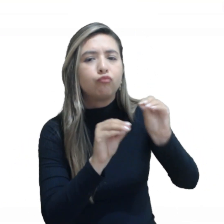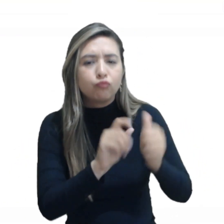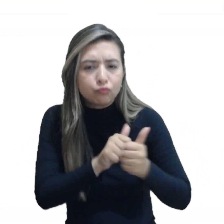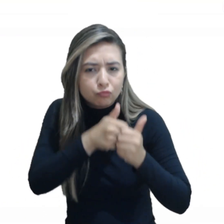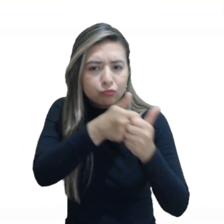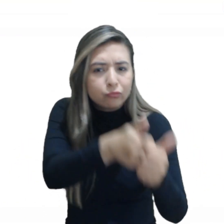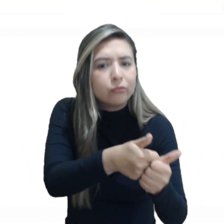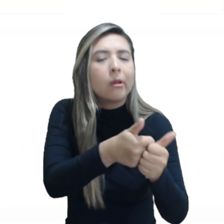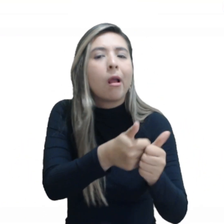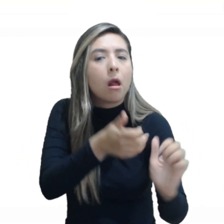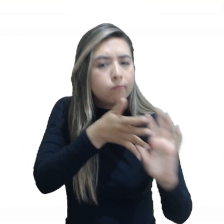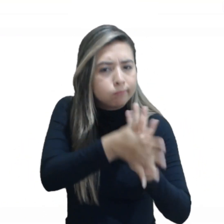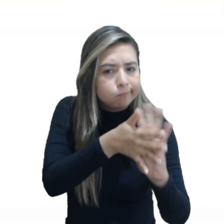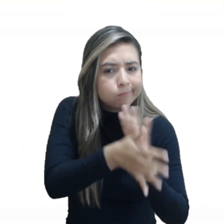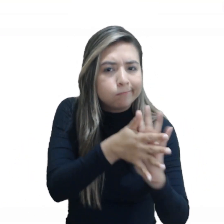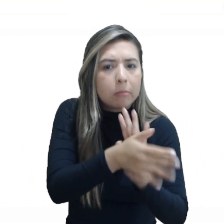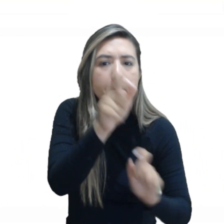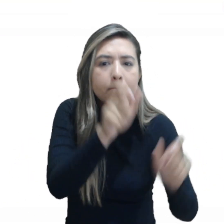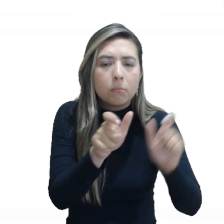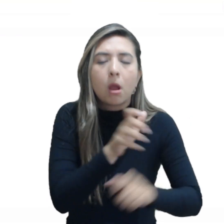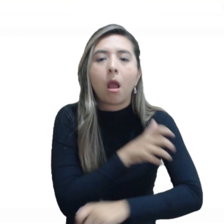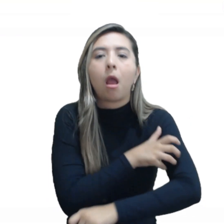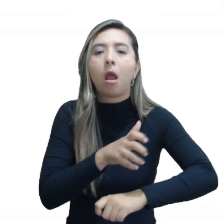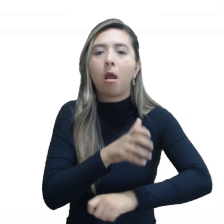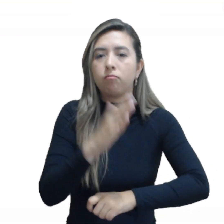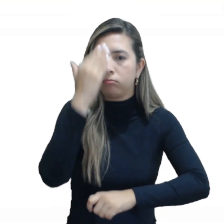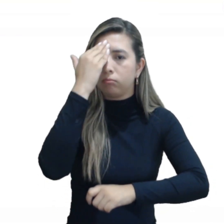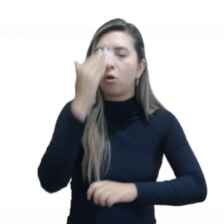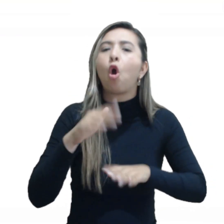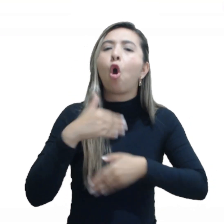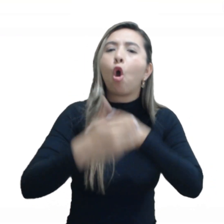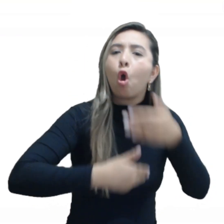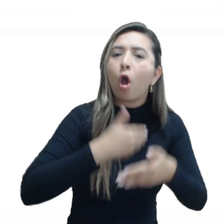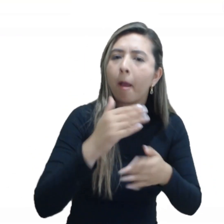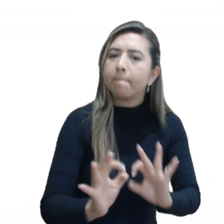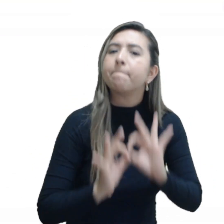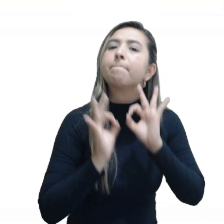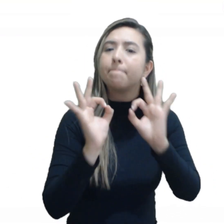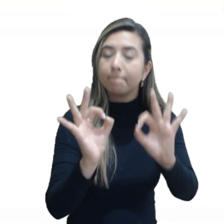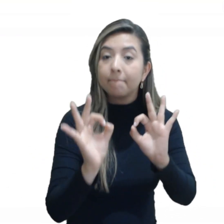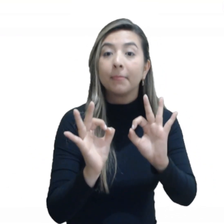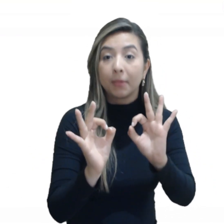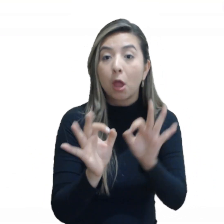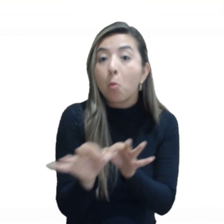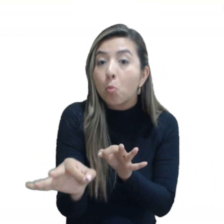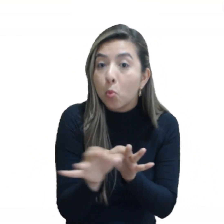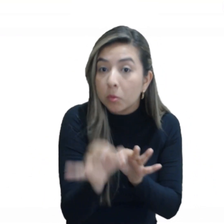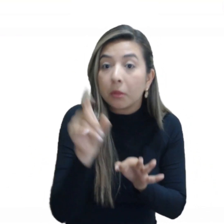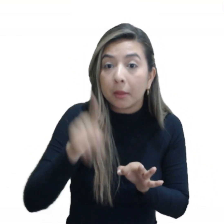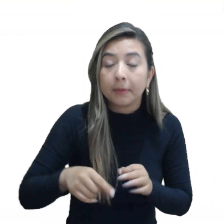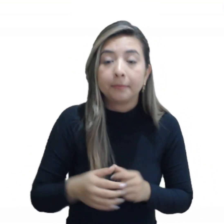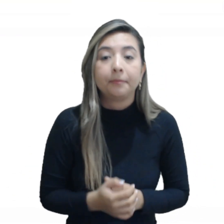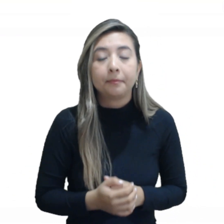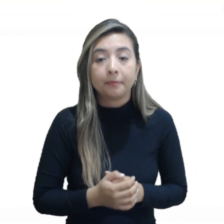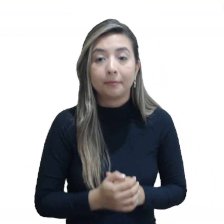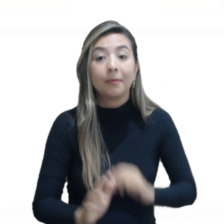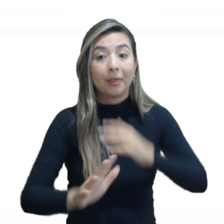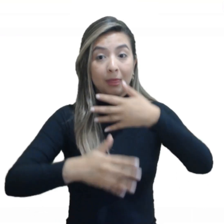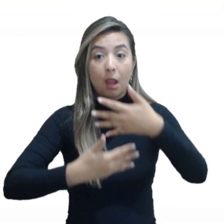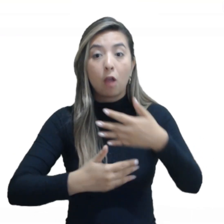contribuyan el fortalecimiento integral de la administración departamental y por ende a los municipios. 10. Liderar la comunicación